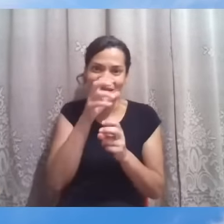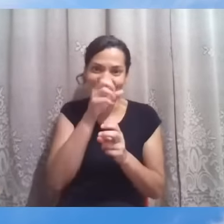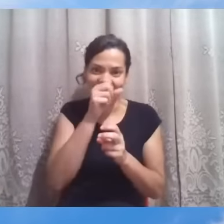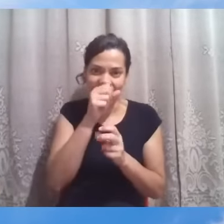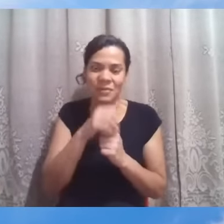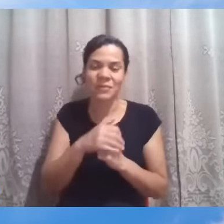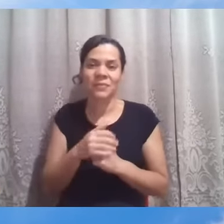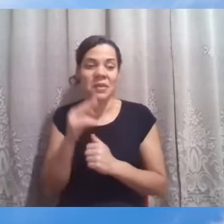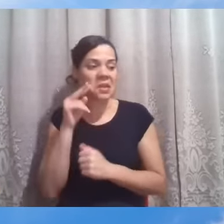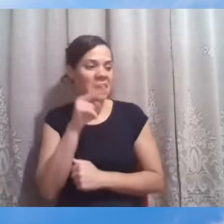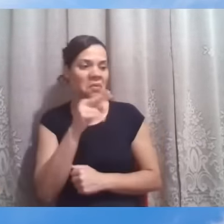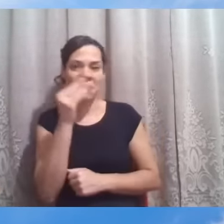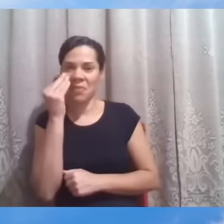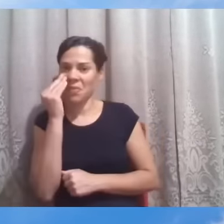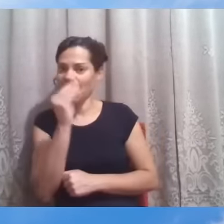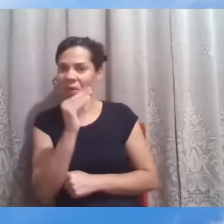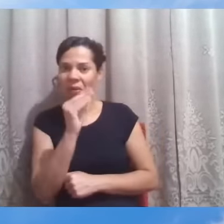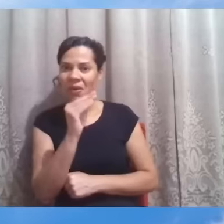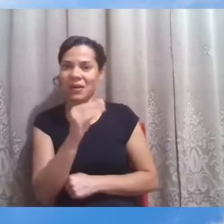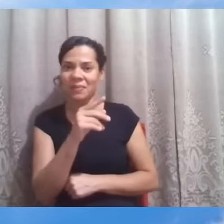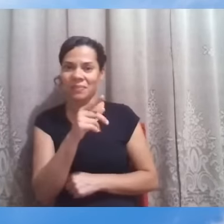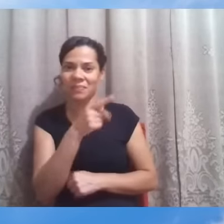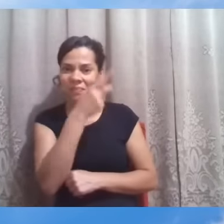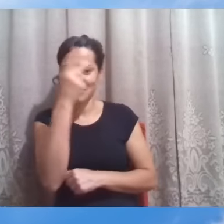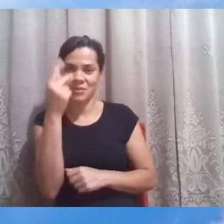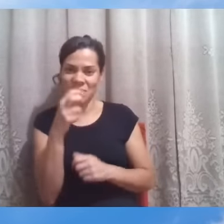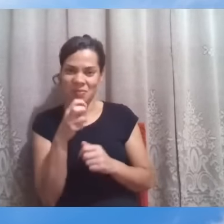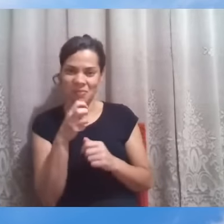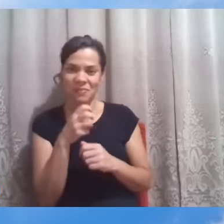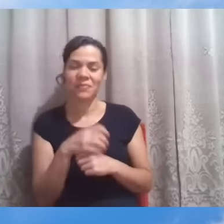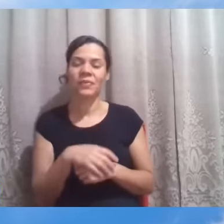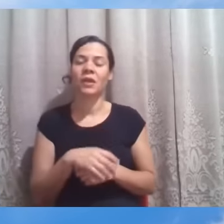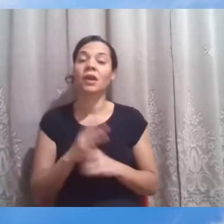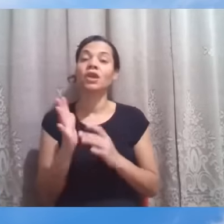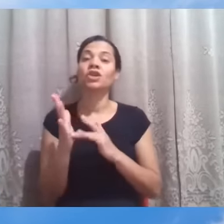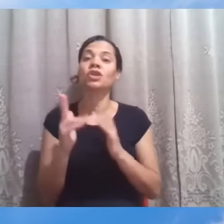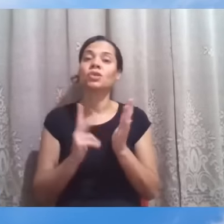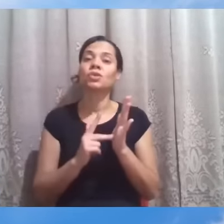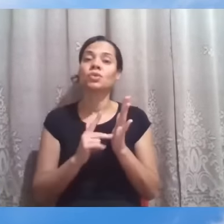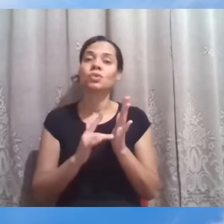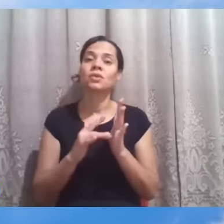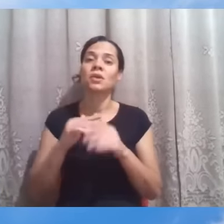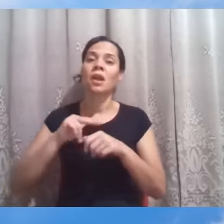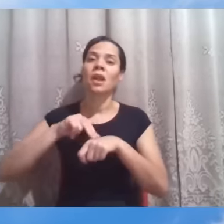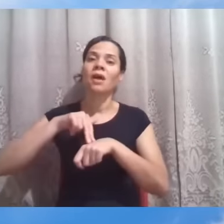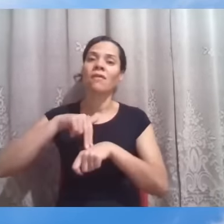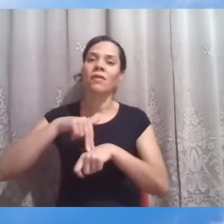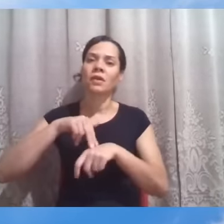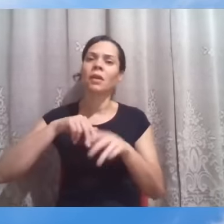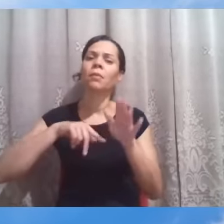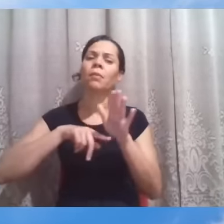levanta-se, vai para o centro da sinagoga e diz, é lícito fazer o bem no sábado?